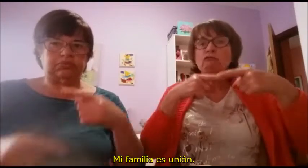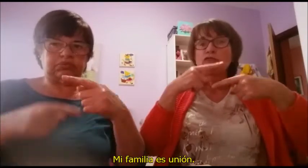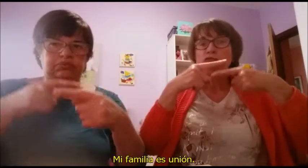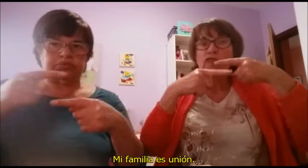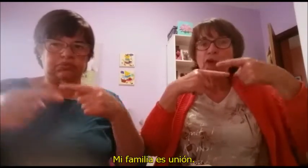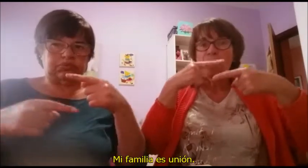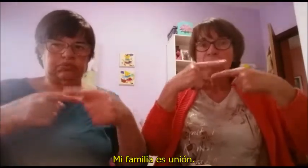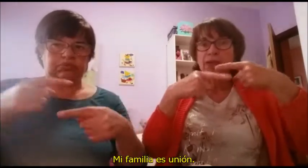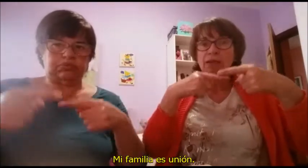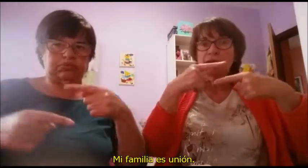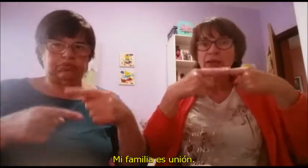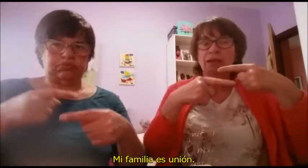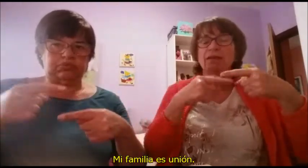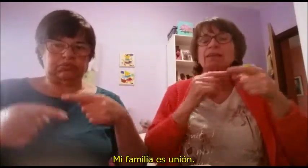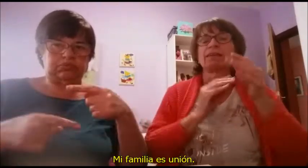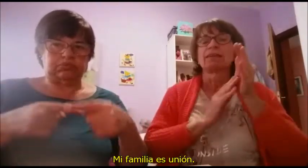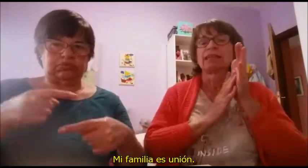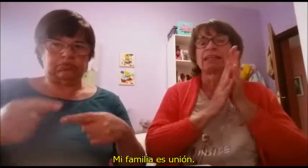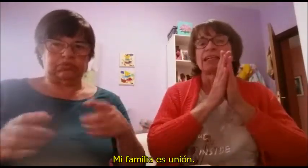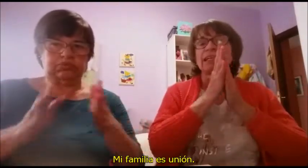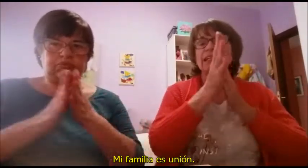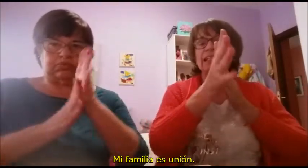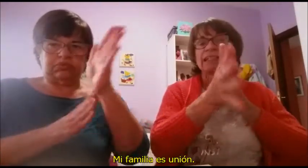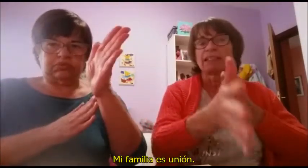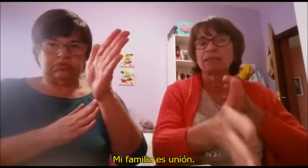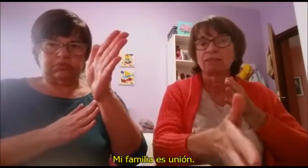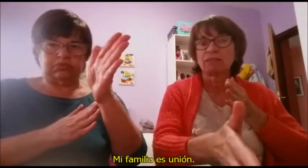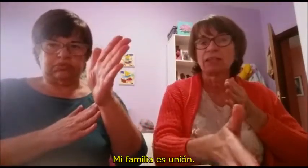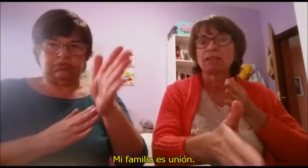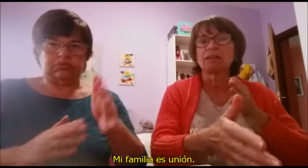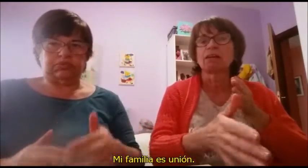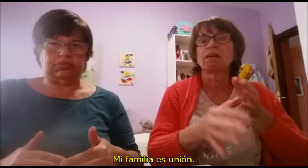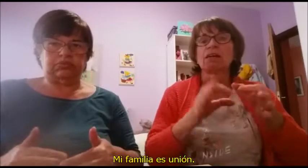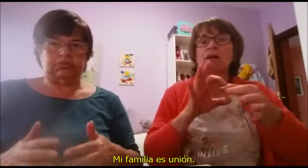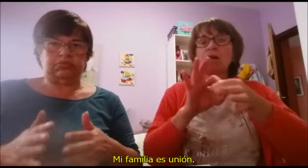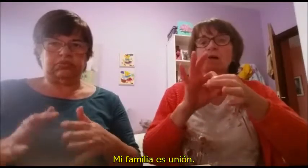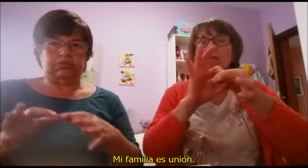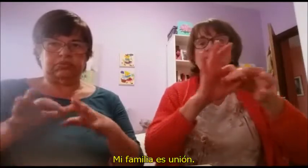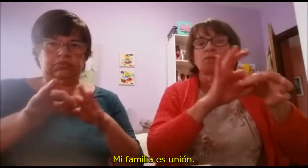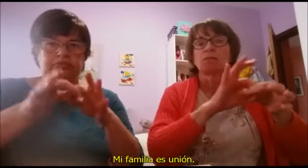Mi familia es unión.